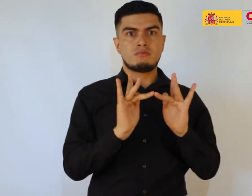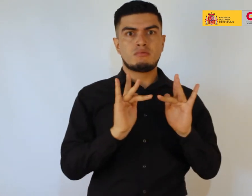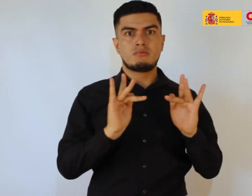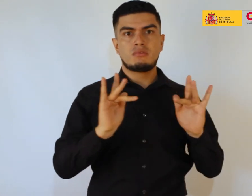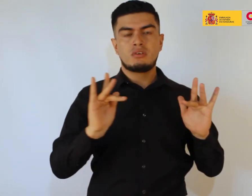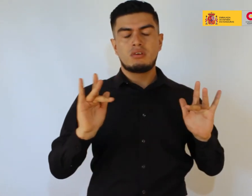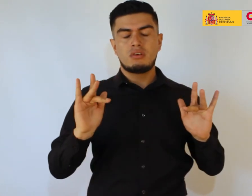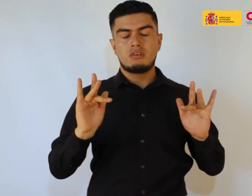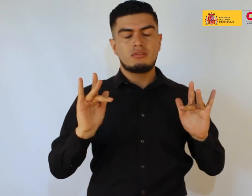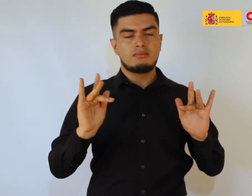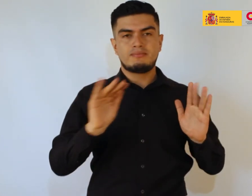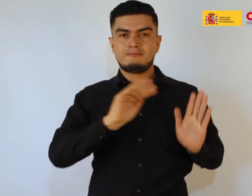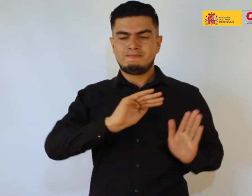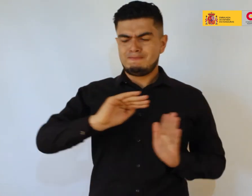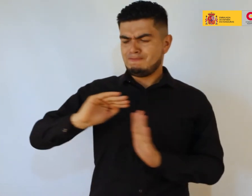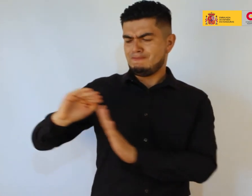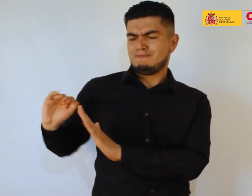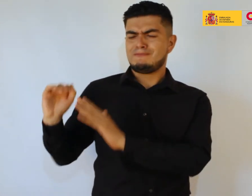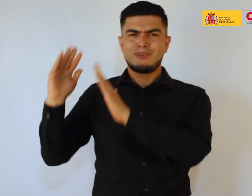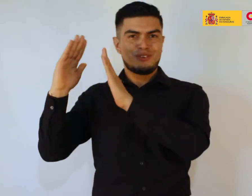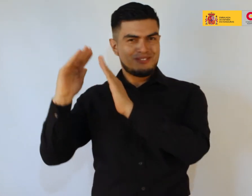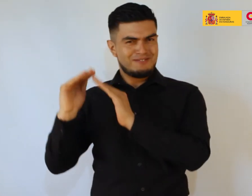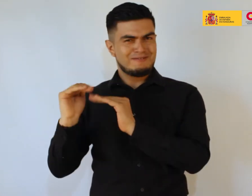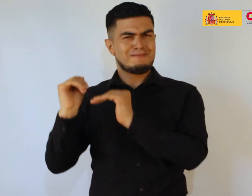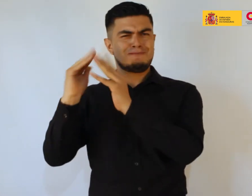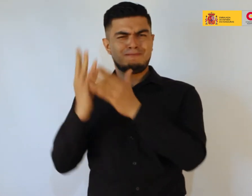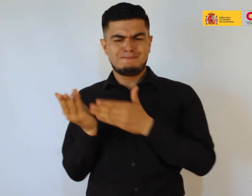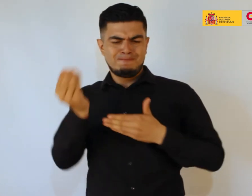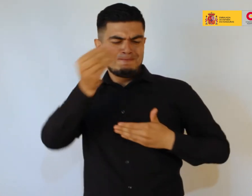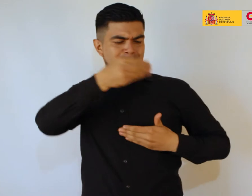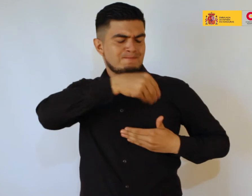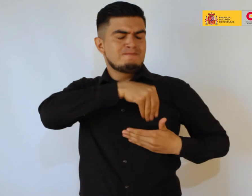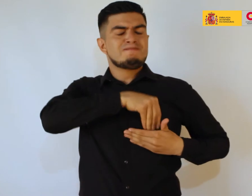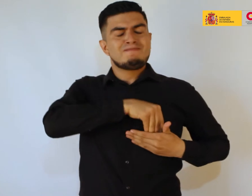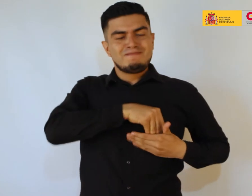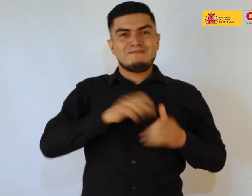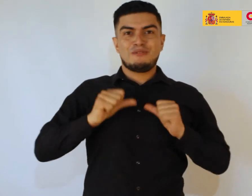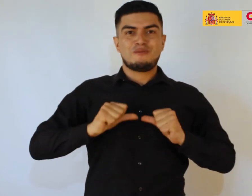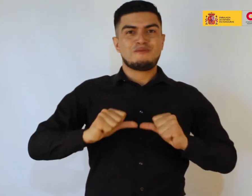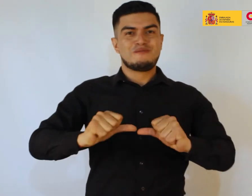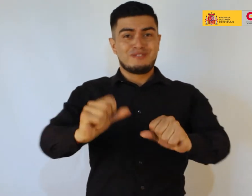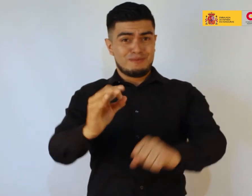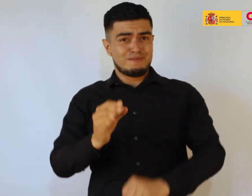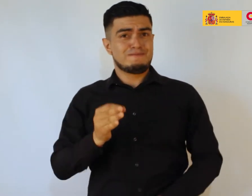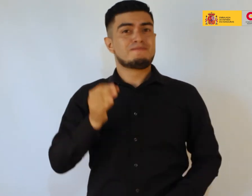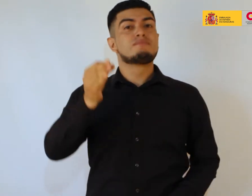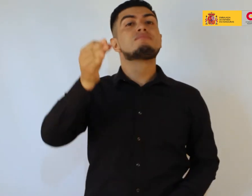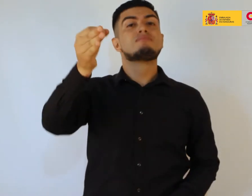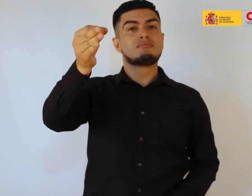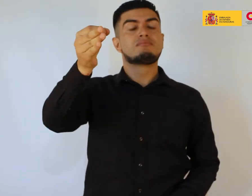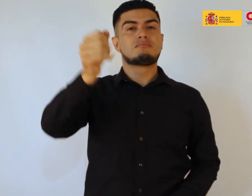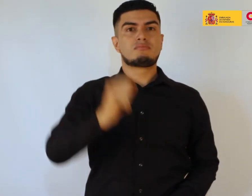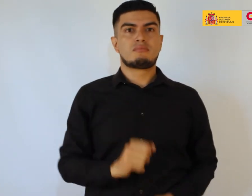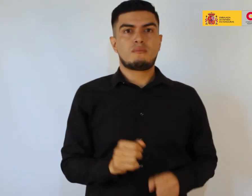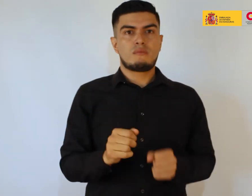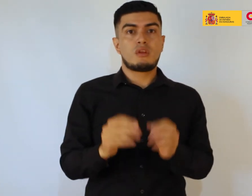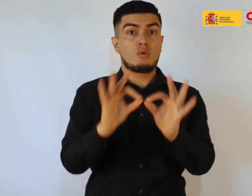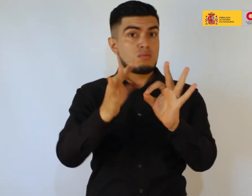sueño, y en él nos quedamos los días venideros. Fragmento de la danza de los